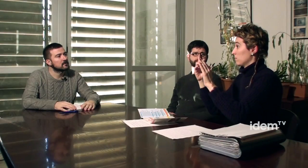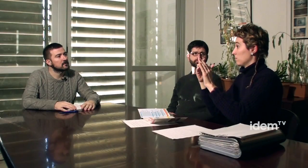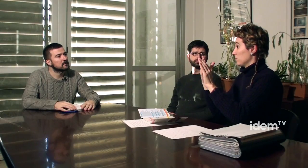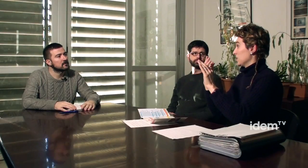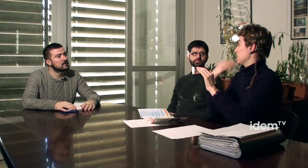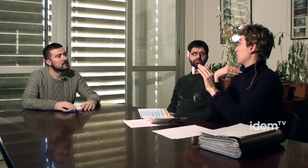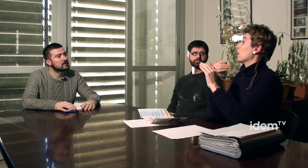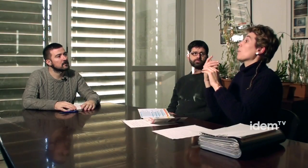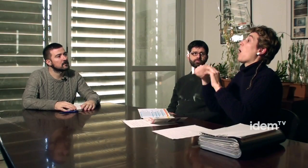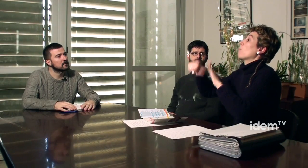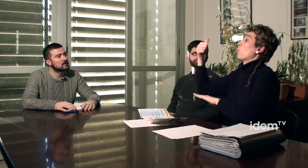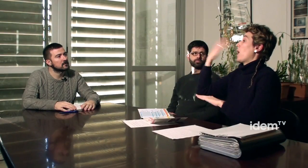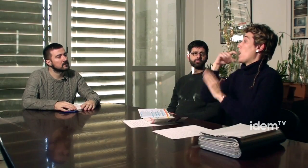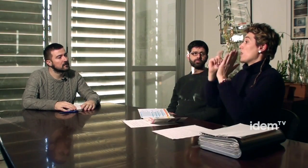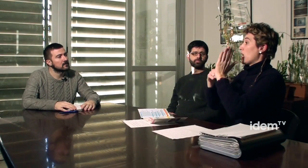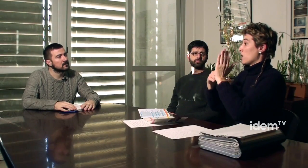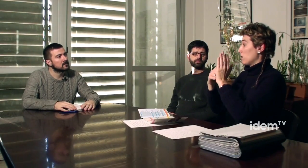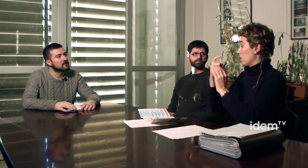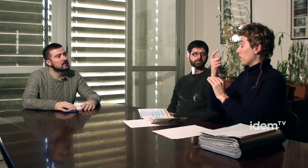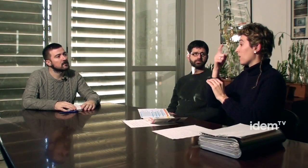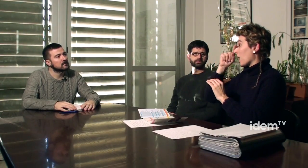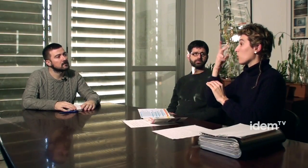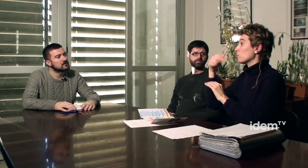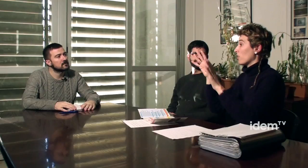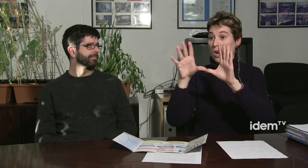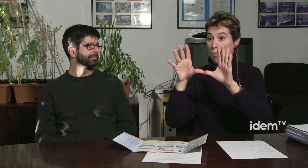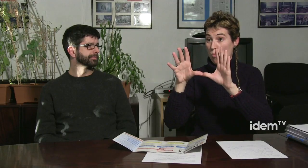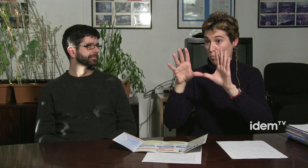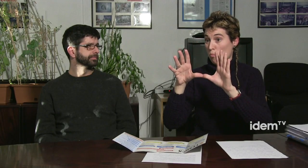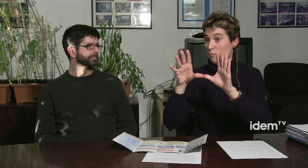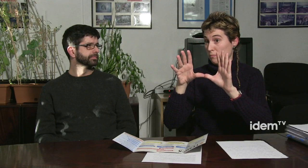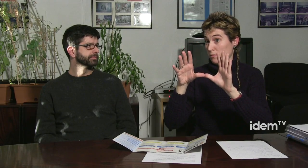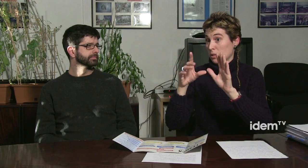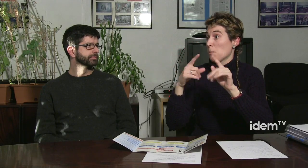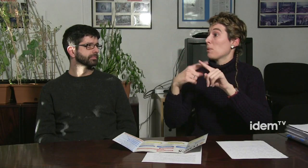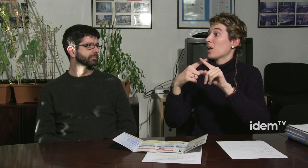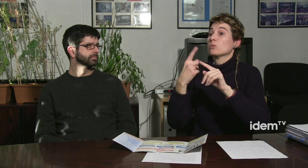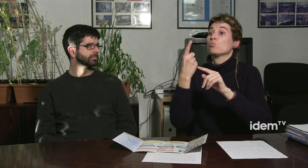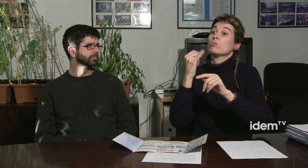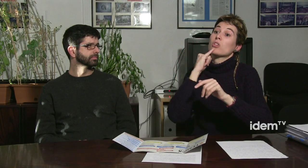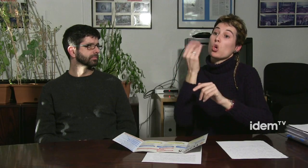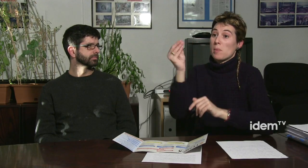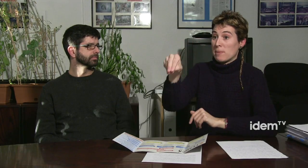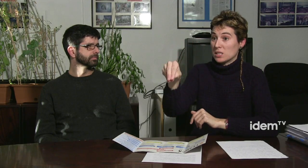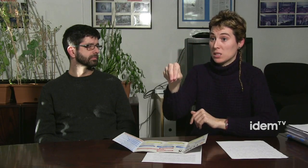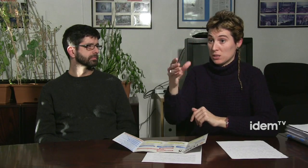des d'aquí es reivindica la llengua de signes, ja sabeu que fa poc es van aprovant, el 2010 van aprovant la llengua de signes, van fer la llengua